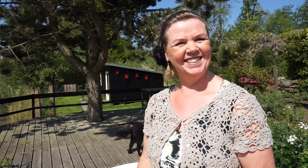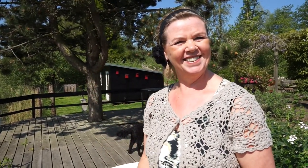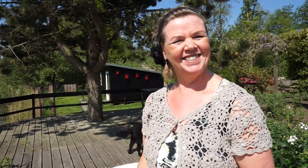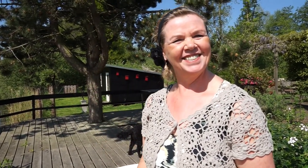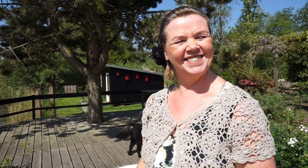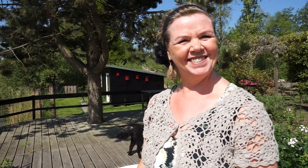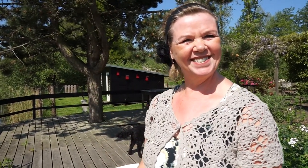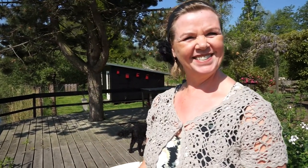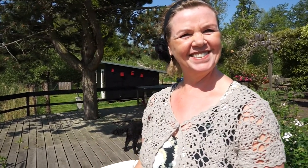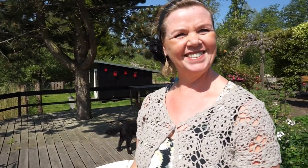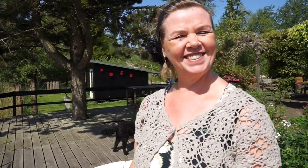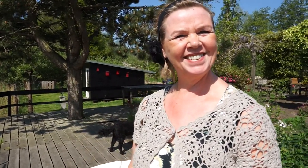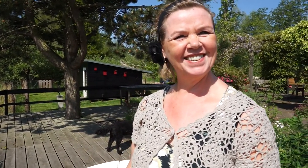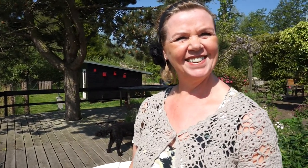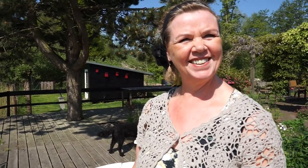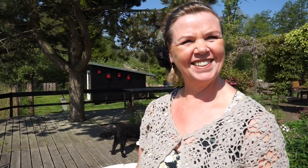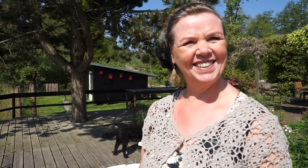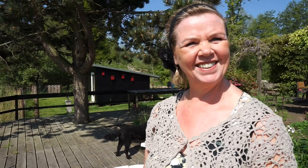Waarom doe jij steeds zo met je handen?